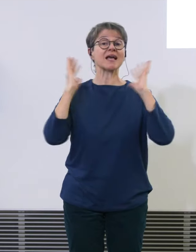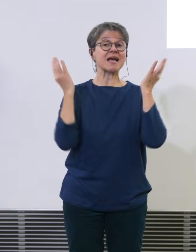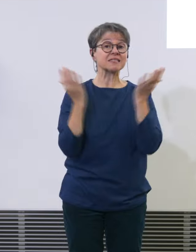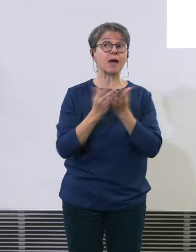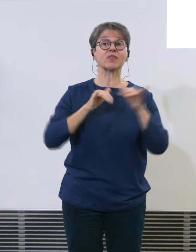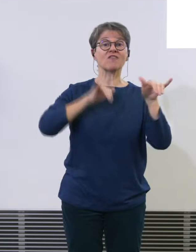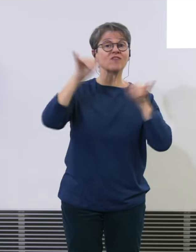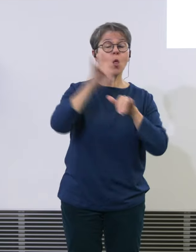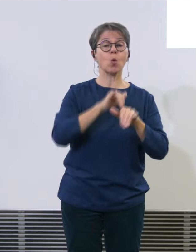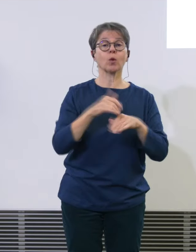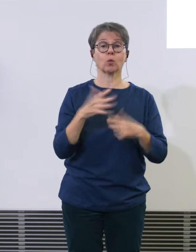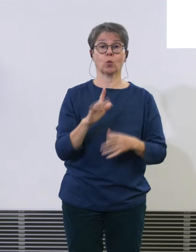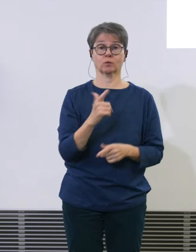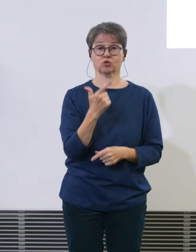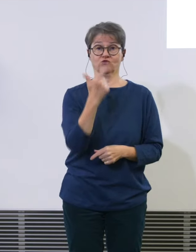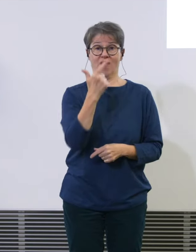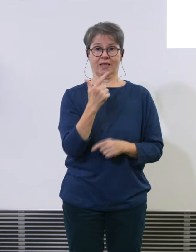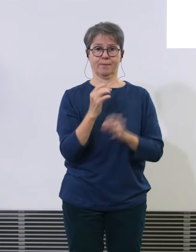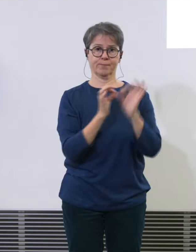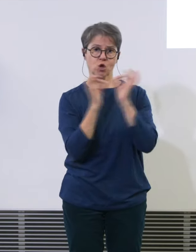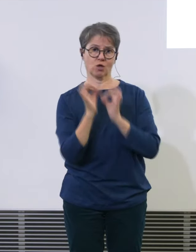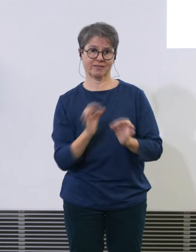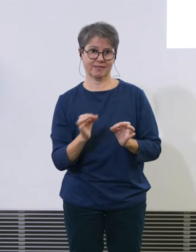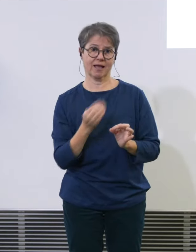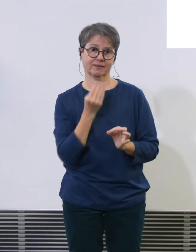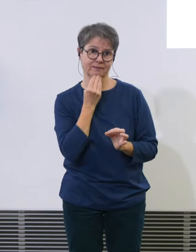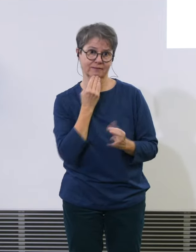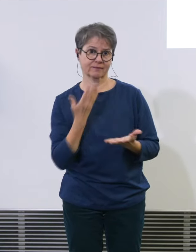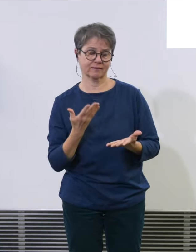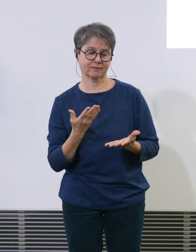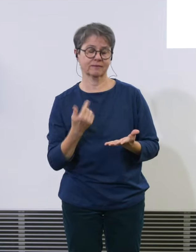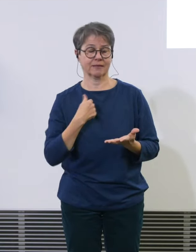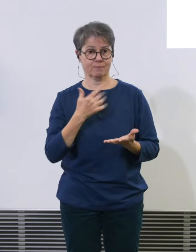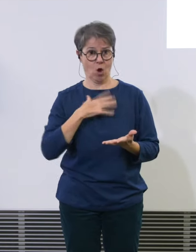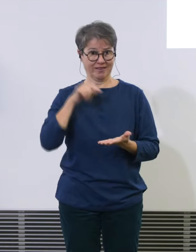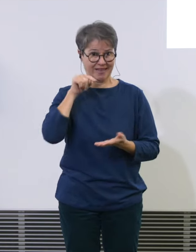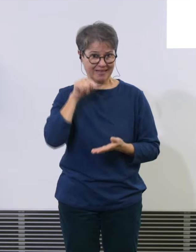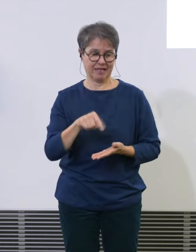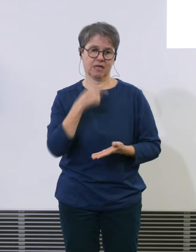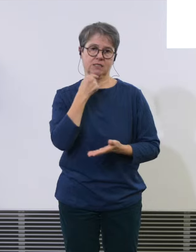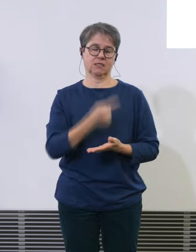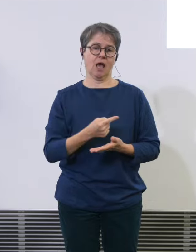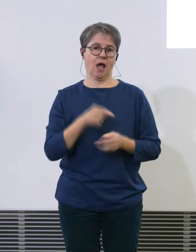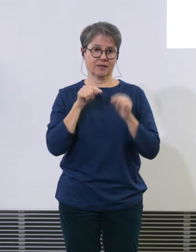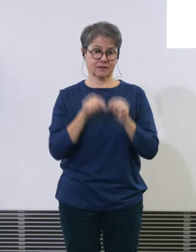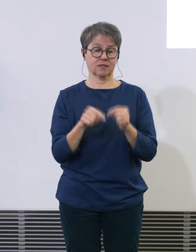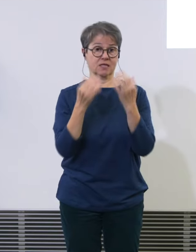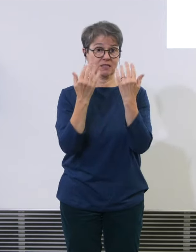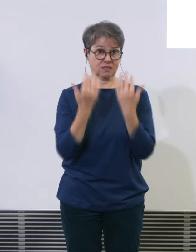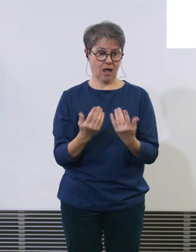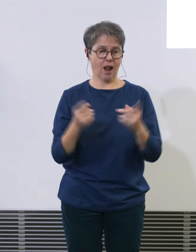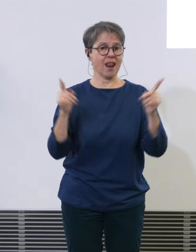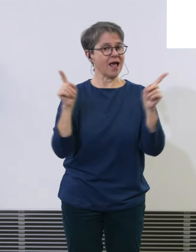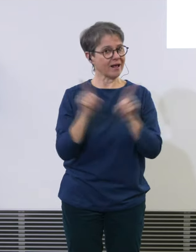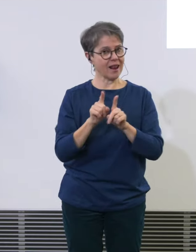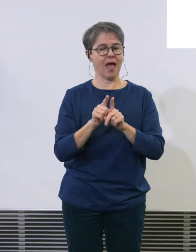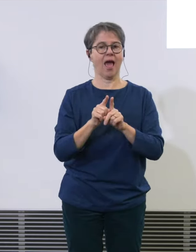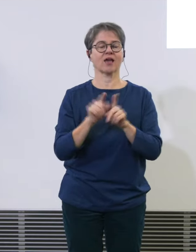Und ich möchte an dieser Stelle betonen, dass die Zahl auf dem gleichen Niveau ist wie vor der Pandemie. Also es gibt kein